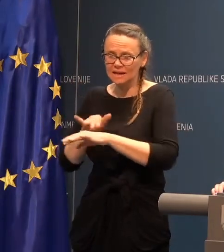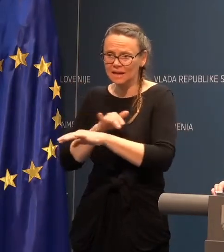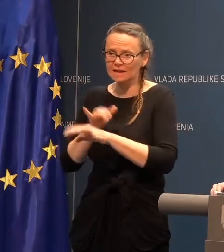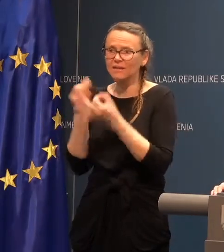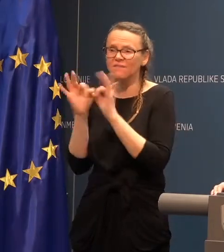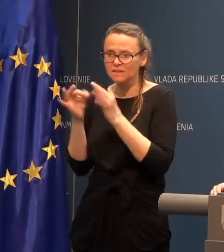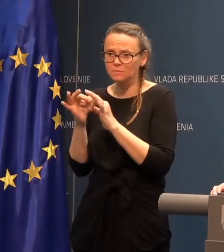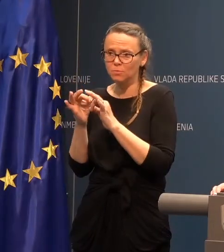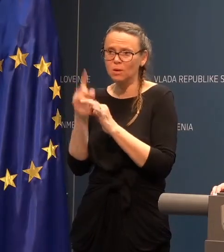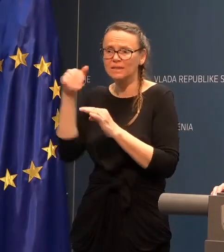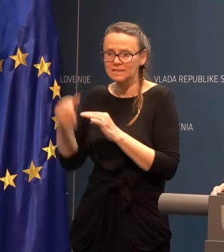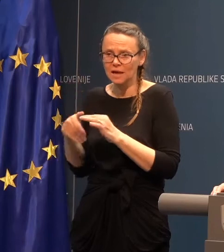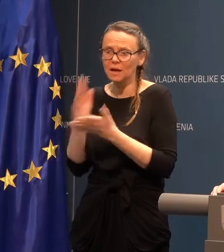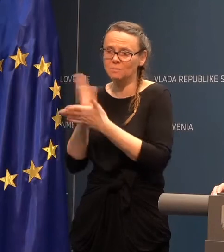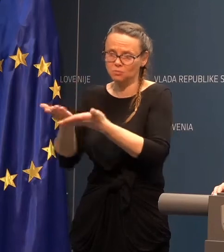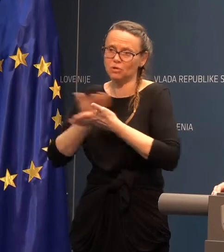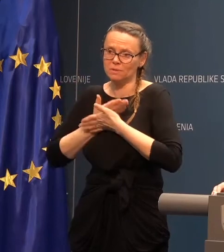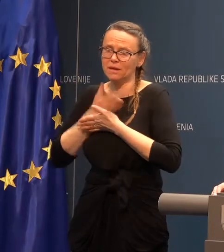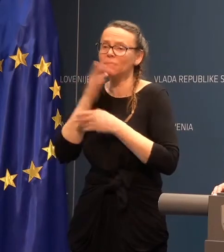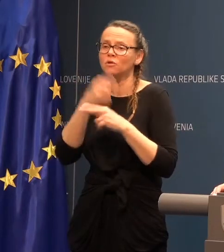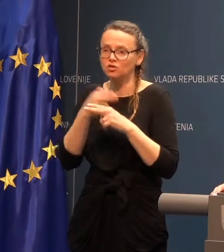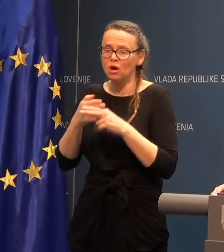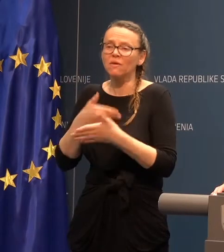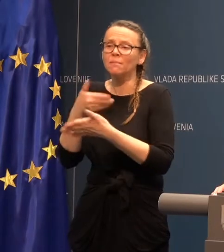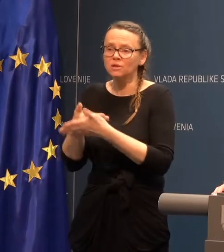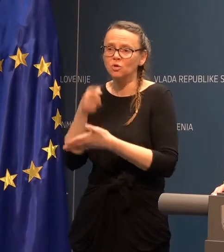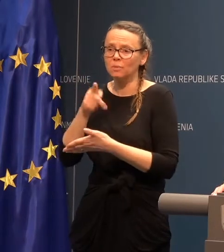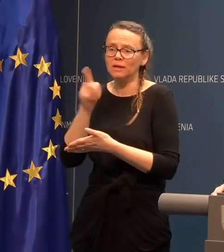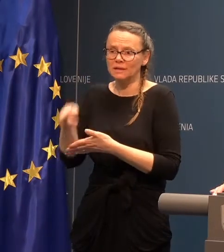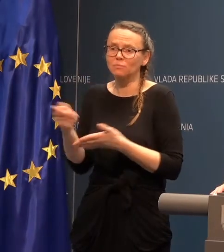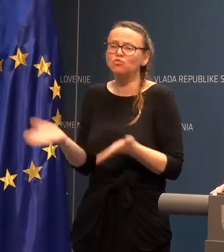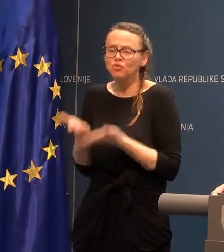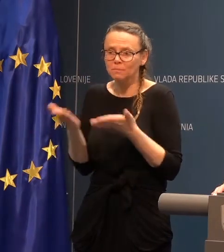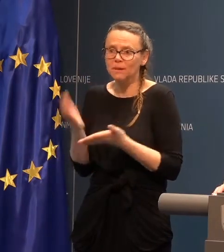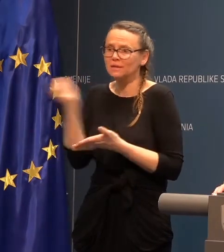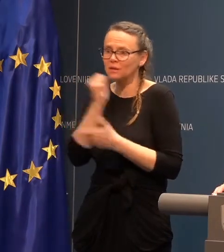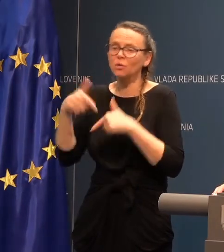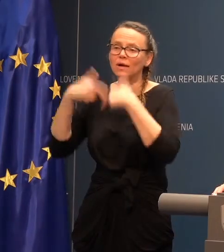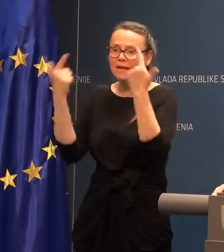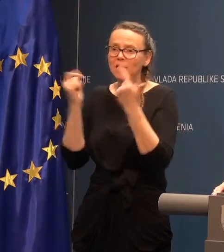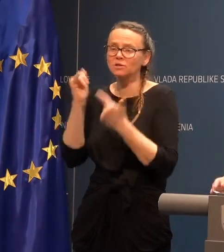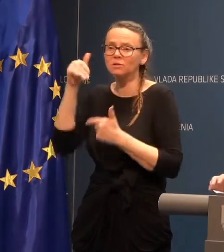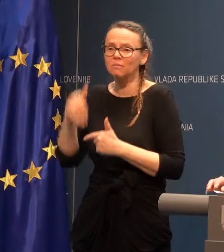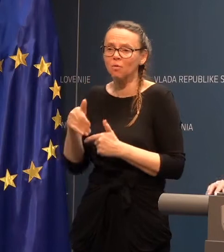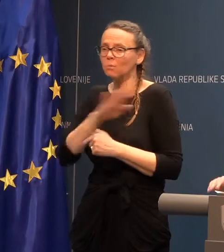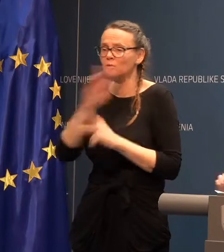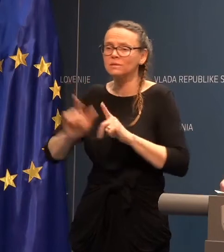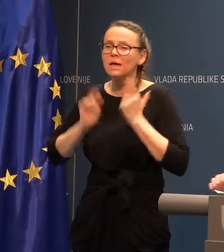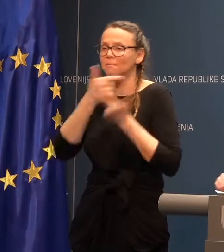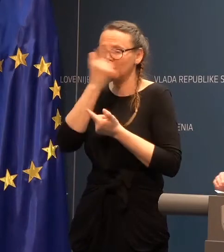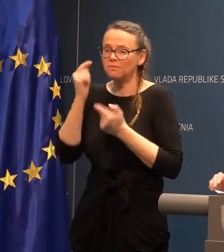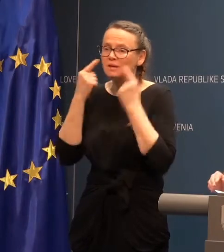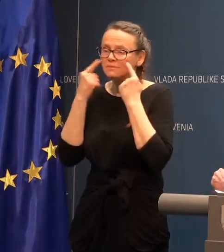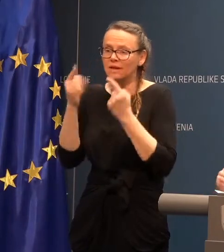smo že prejeli in mislim, da bo država pristopila k temu čim prej. Ker je jasno, da moramo vse prebivalstvo